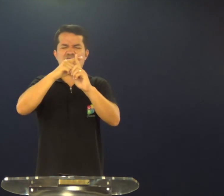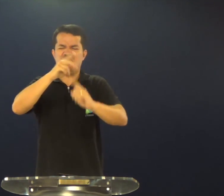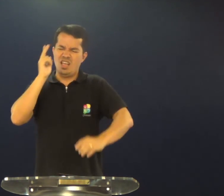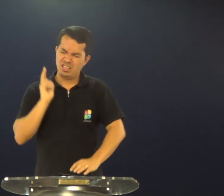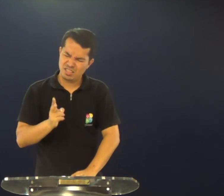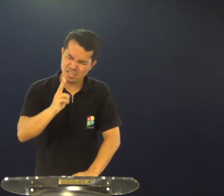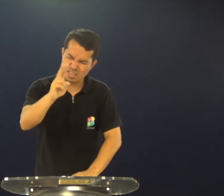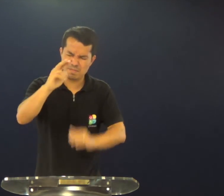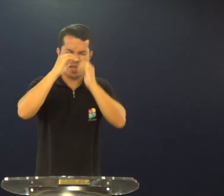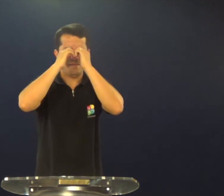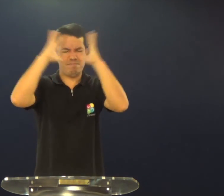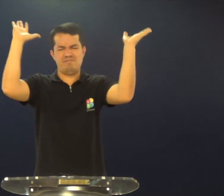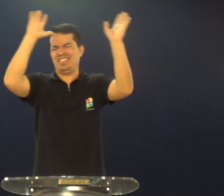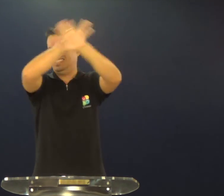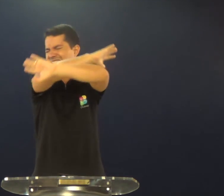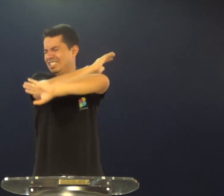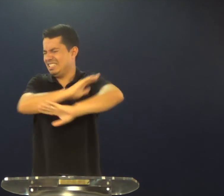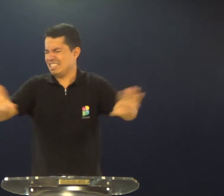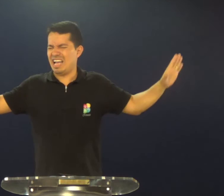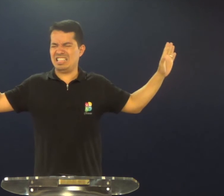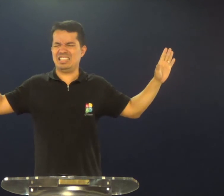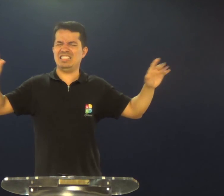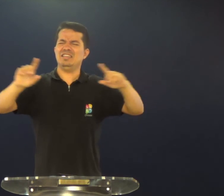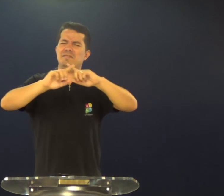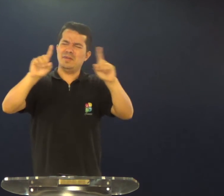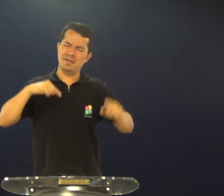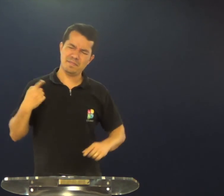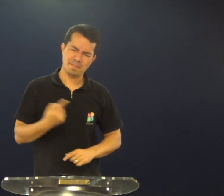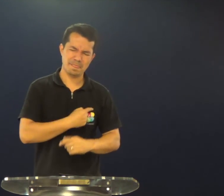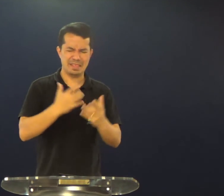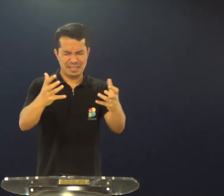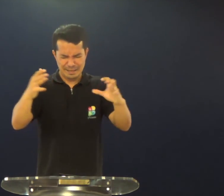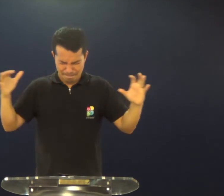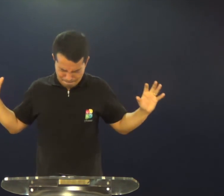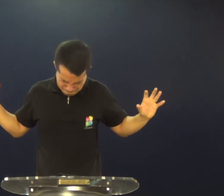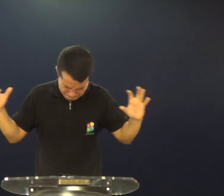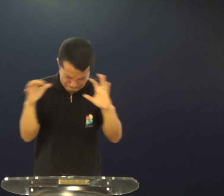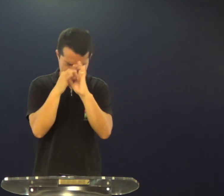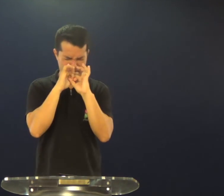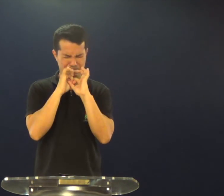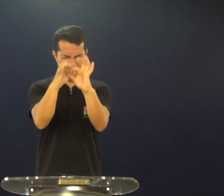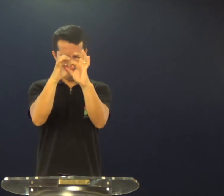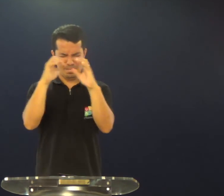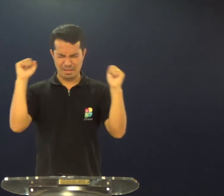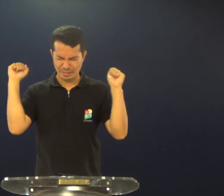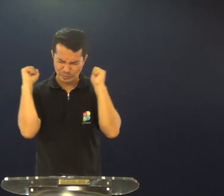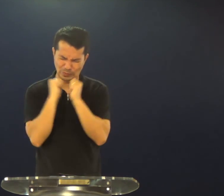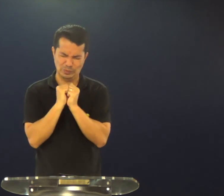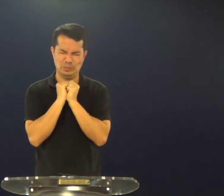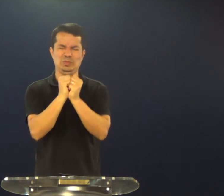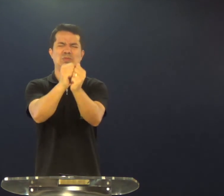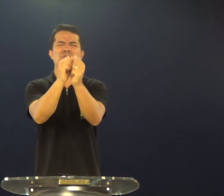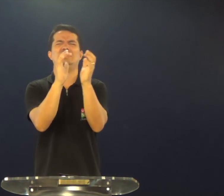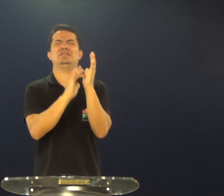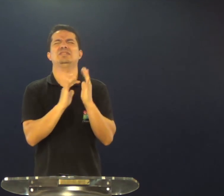evangelize, que a gente não desista da igreja, que nós estejamos em comunhão